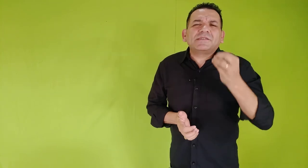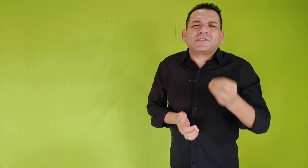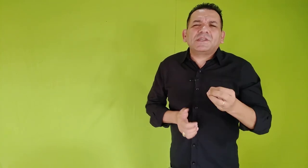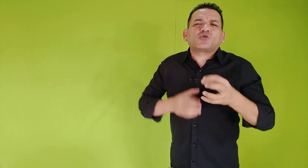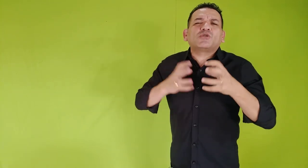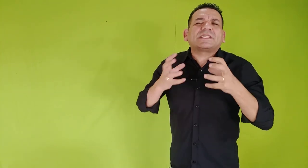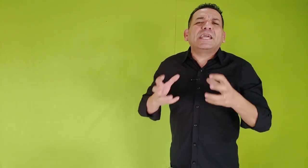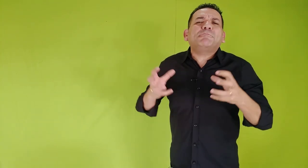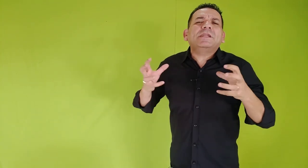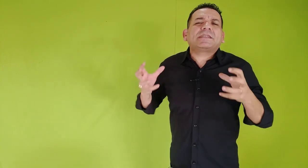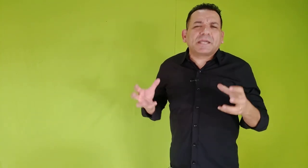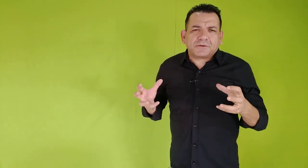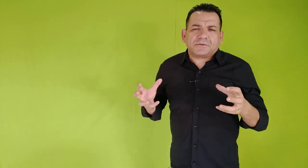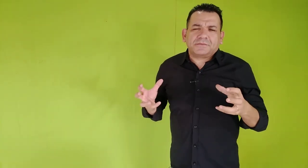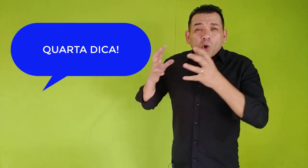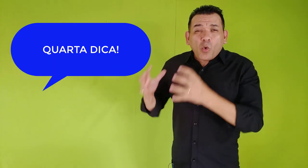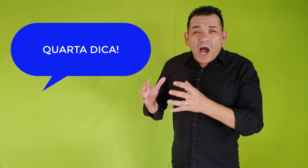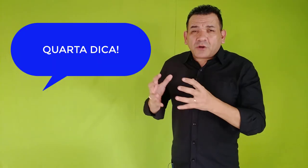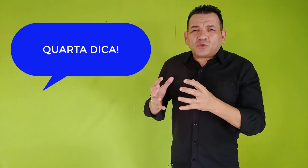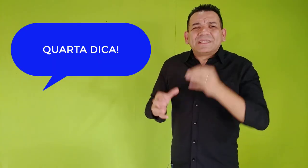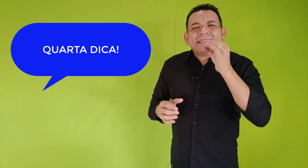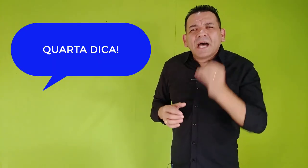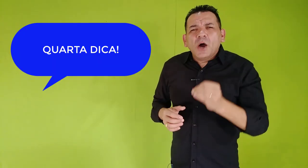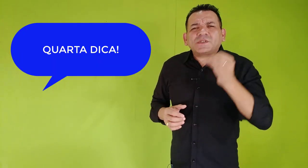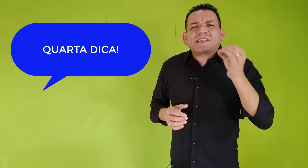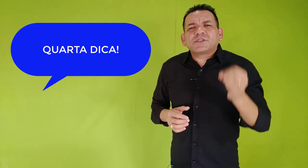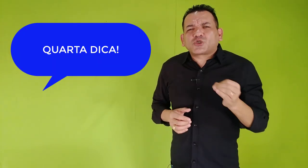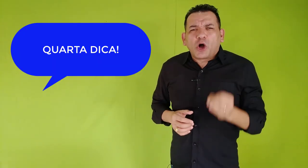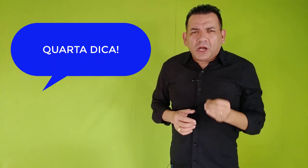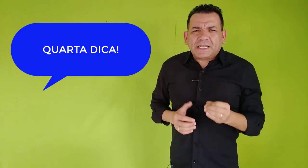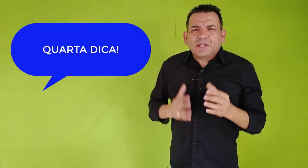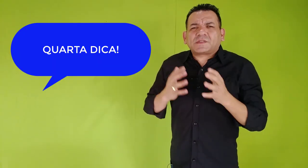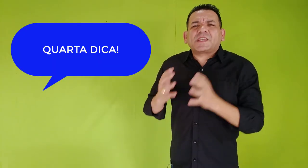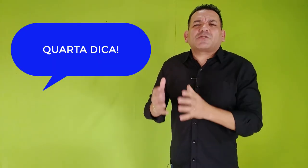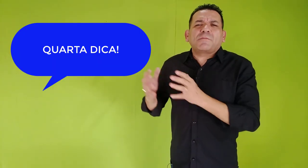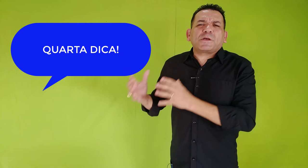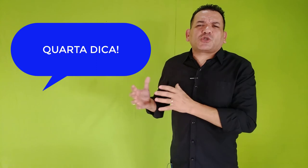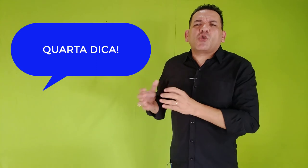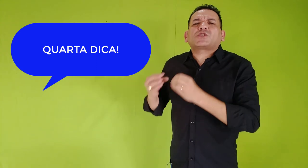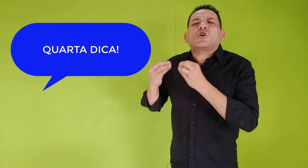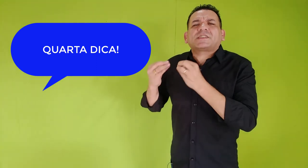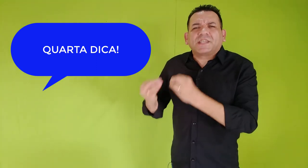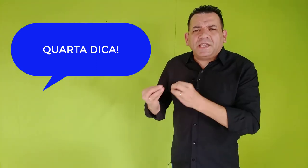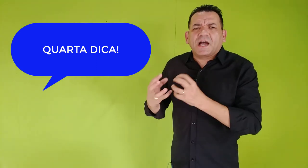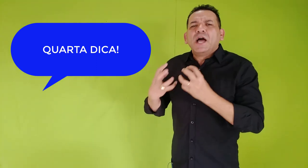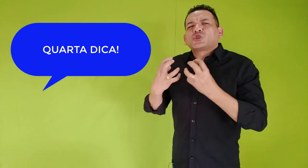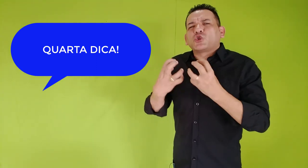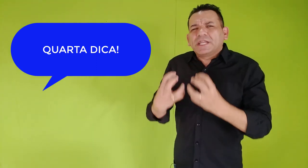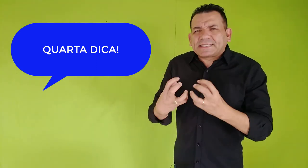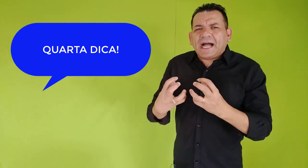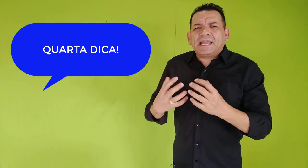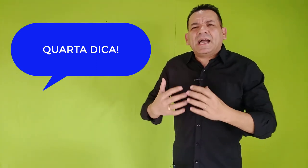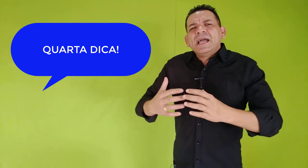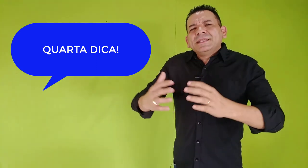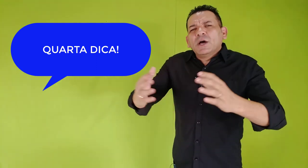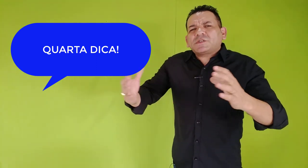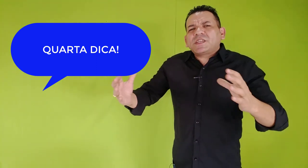disso o tempo inteiro. Quarto, não se isole. Não seja uma pessoa sozinha, solitária. Não se